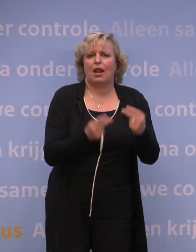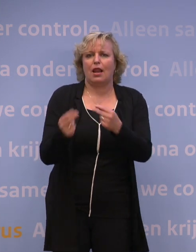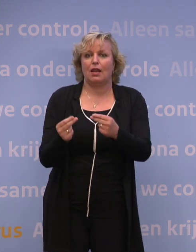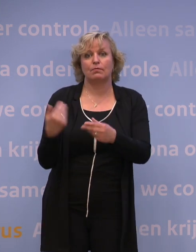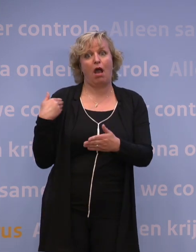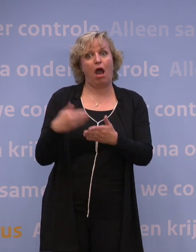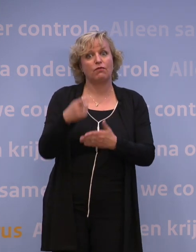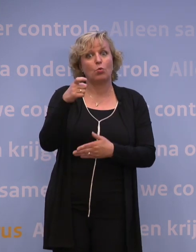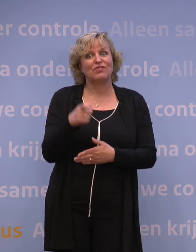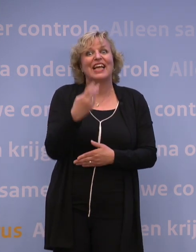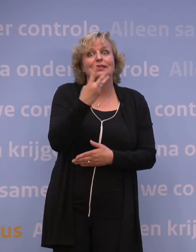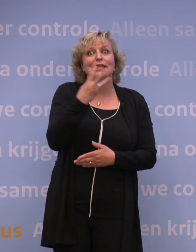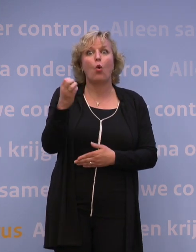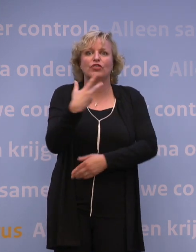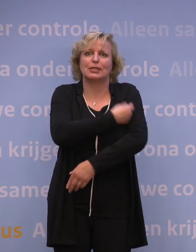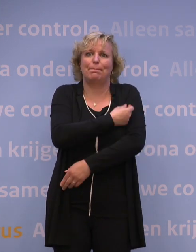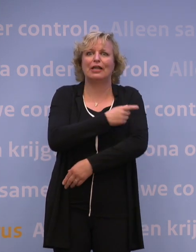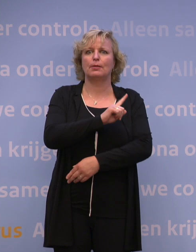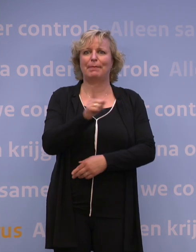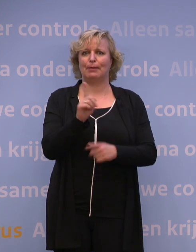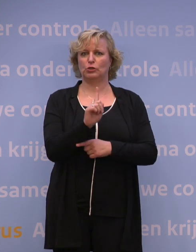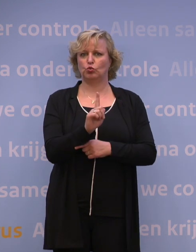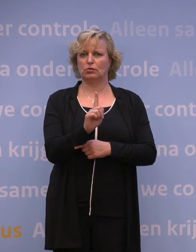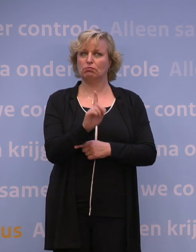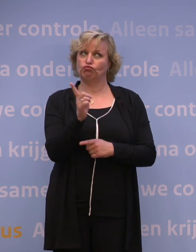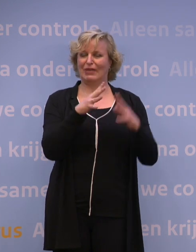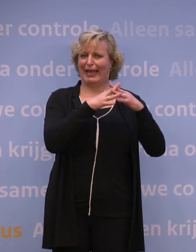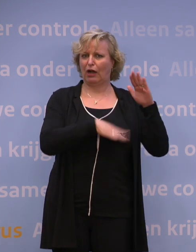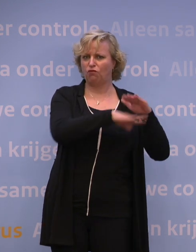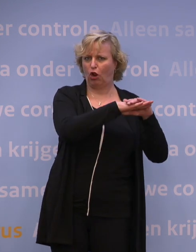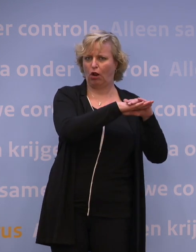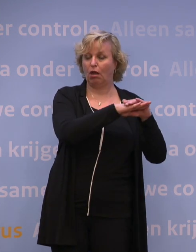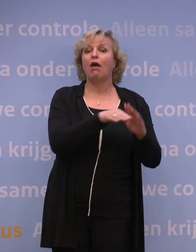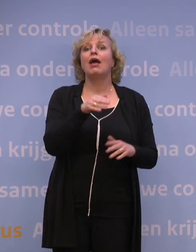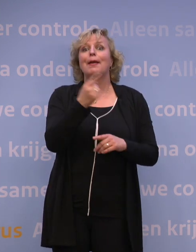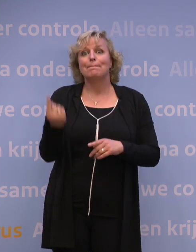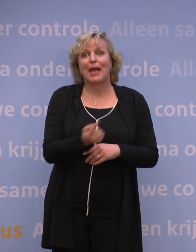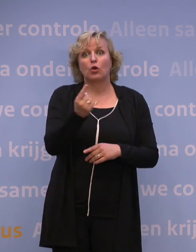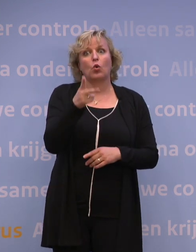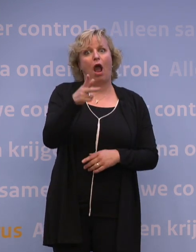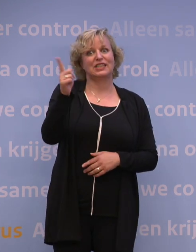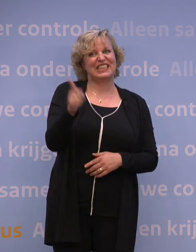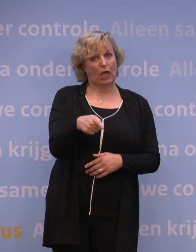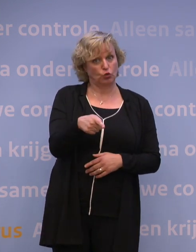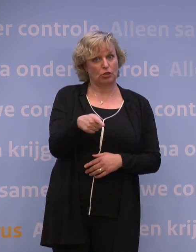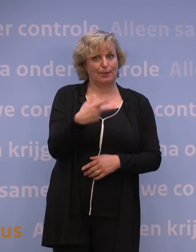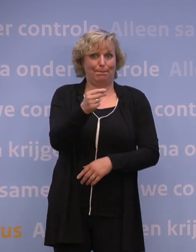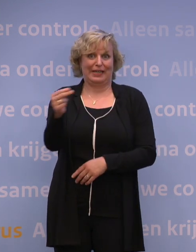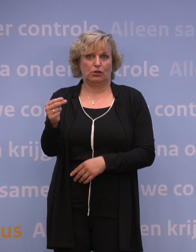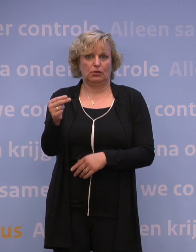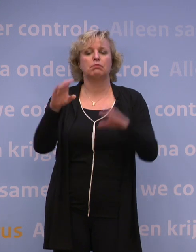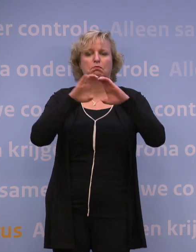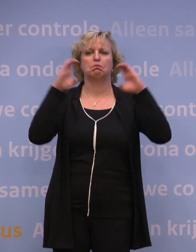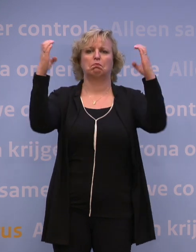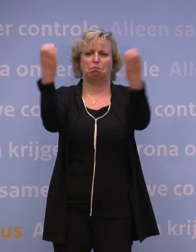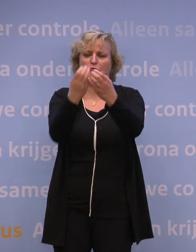ruim 300 prikken per minuut, zeg maar een volle kerk, en ruim 18.000 prikken per uur. Dat is een vol voetbalstadion,